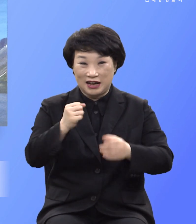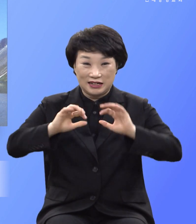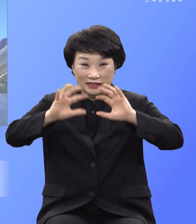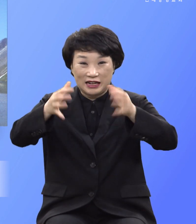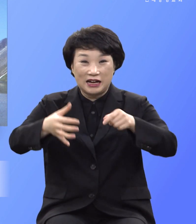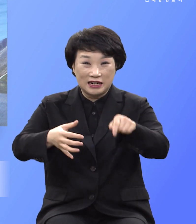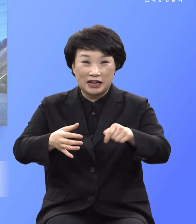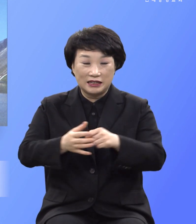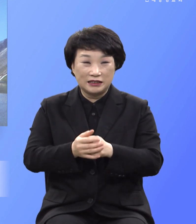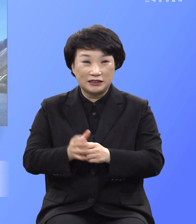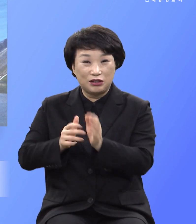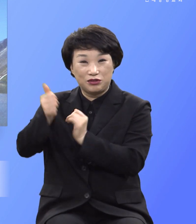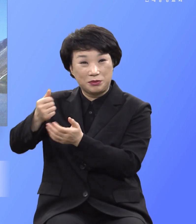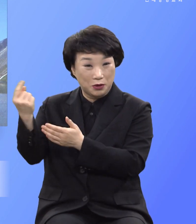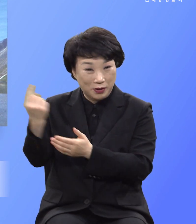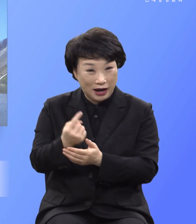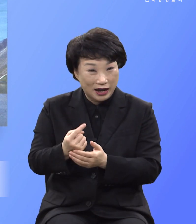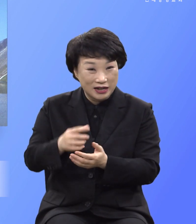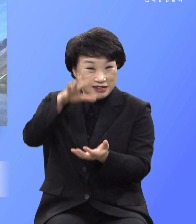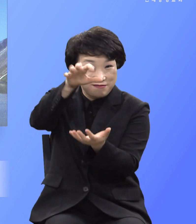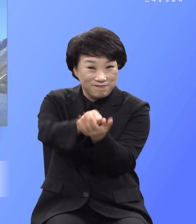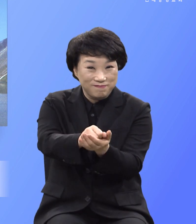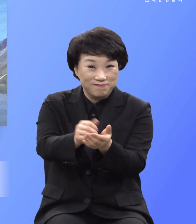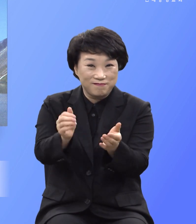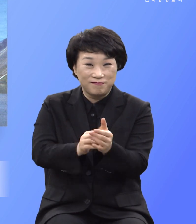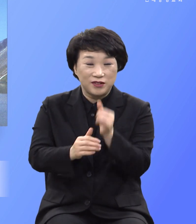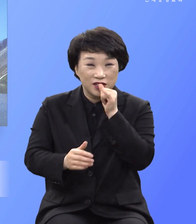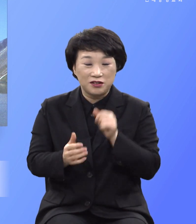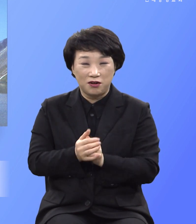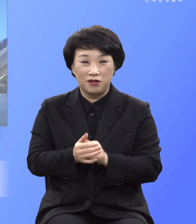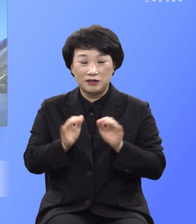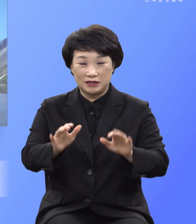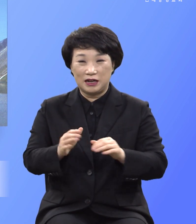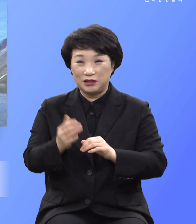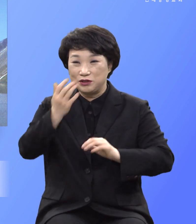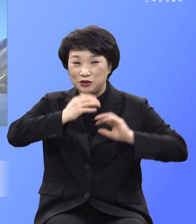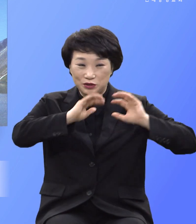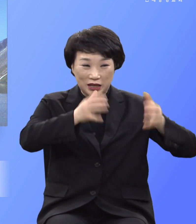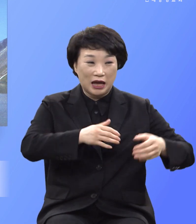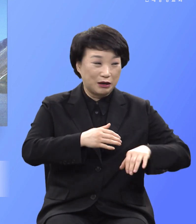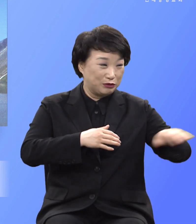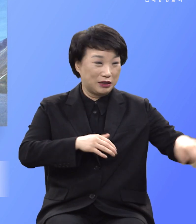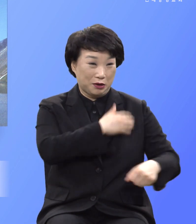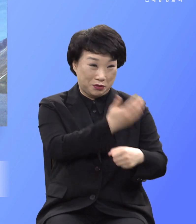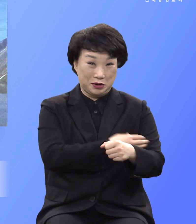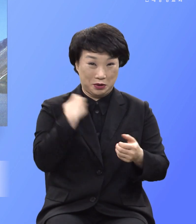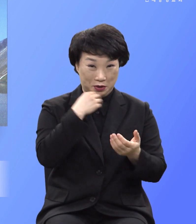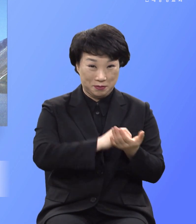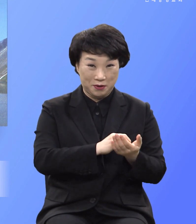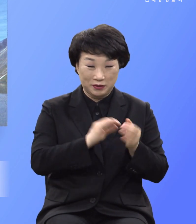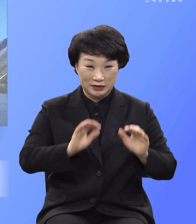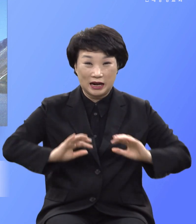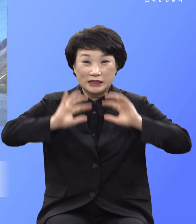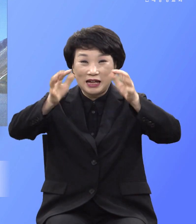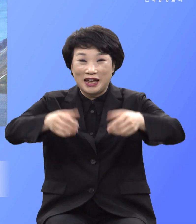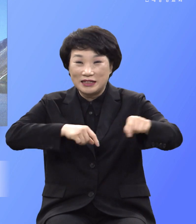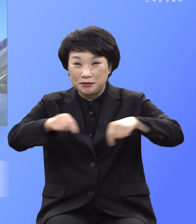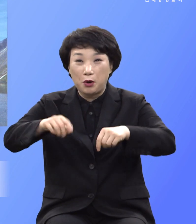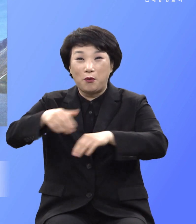전복시켜버리고 유대나라의 국권을 회복시켜서 세계를 지배하는 왕이 될